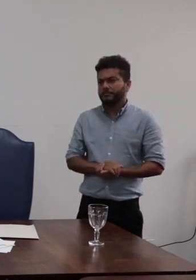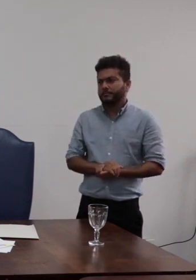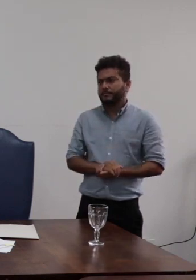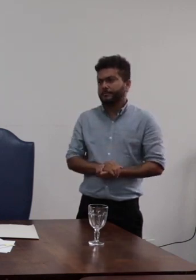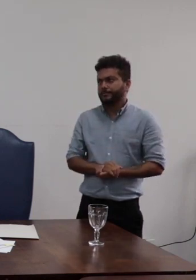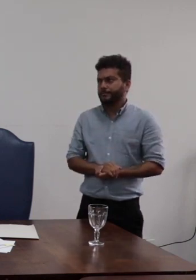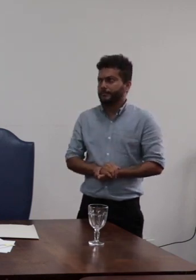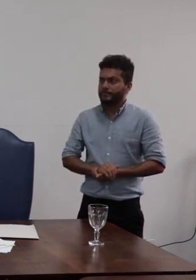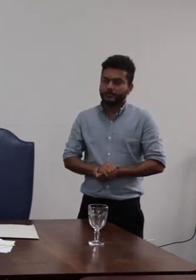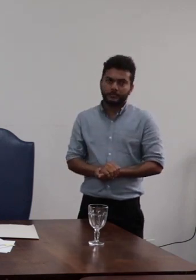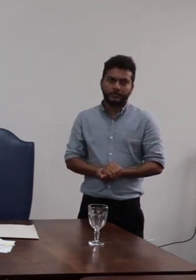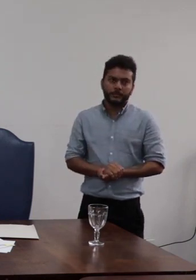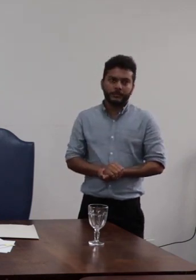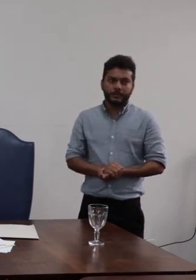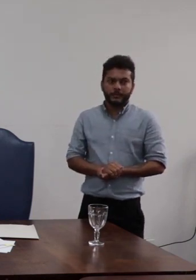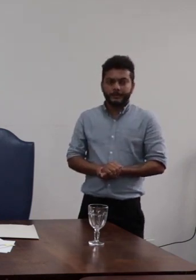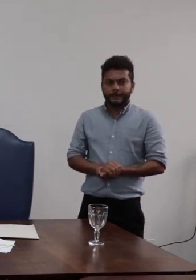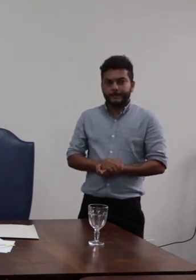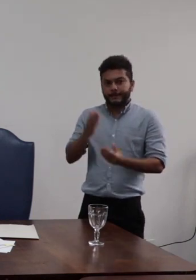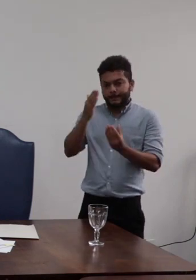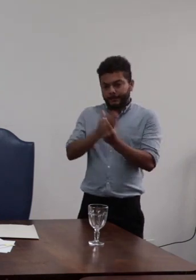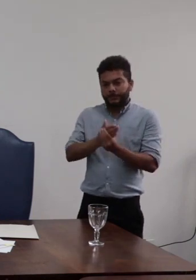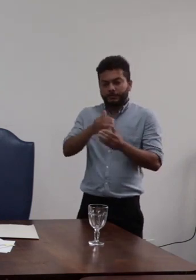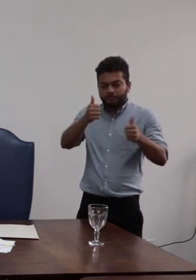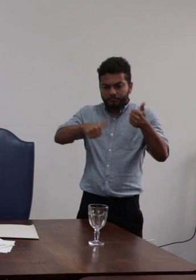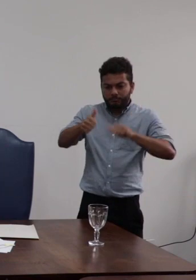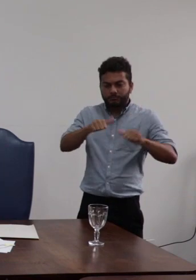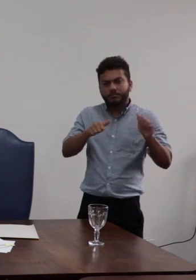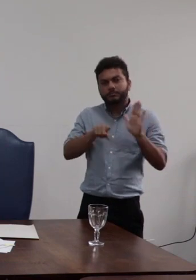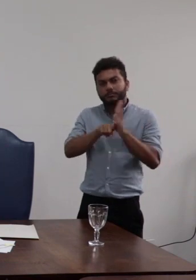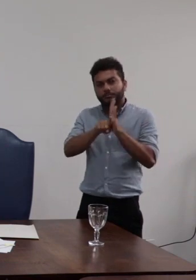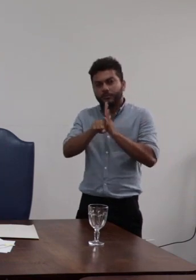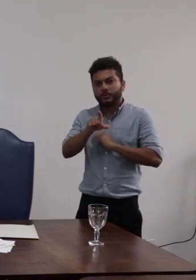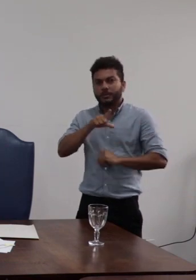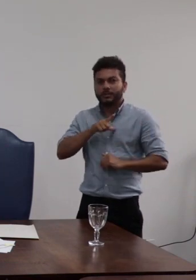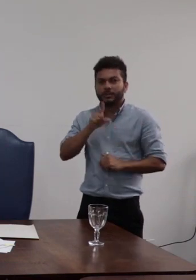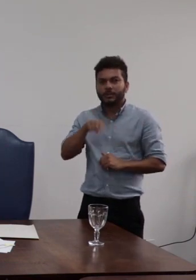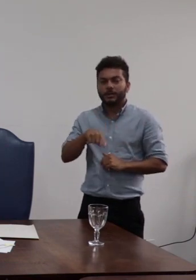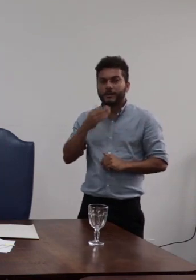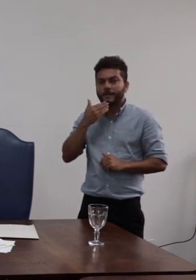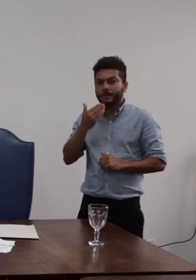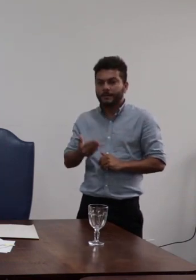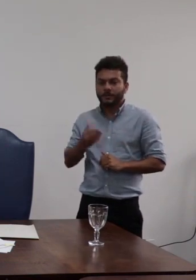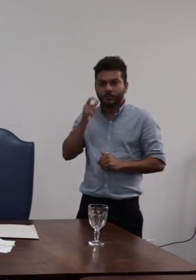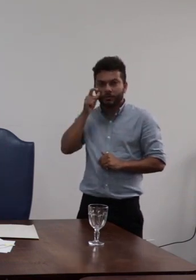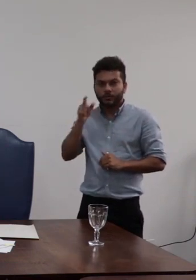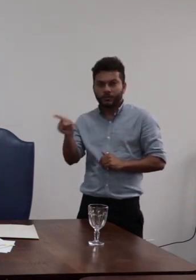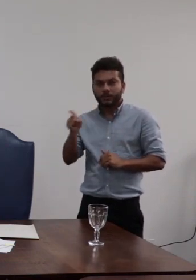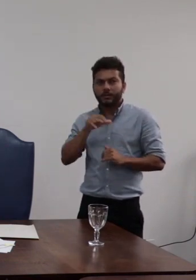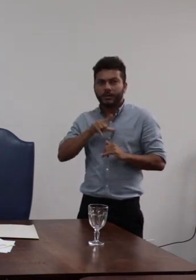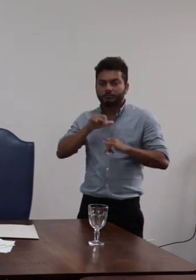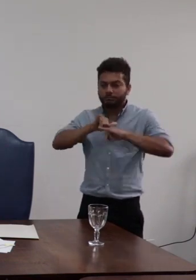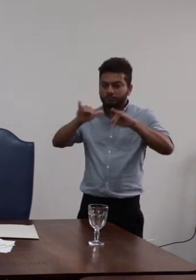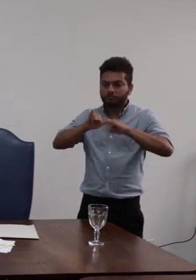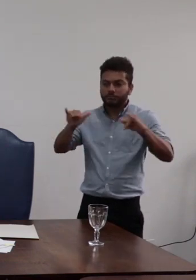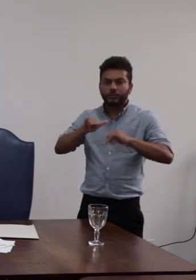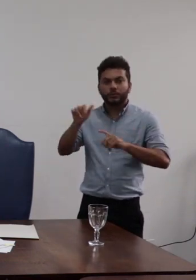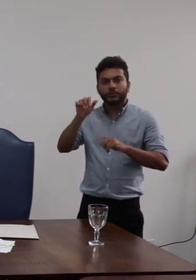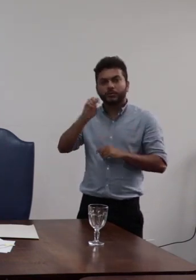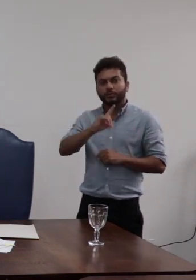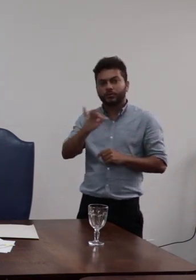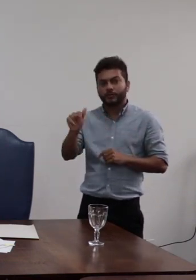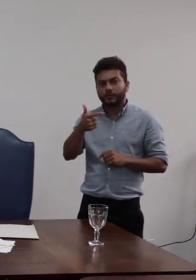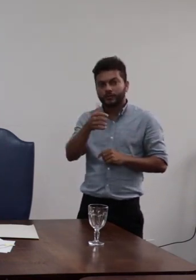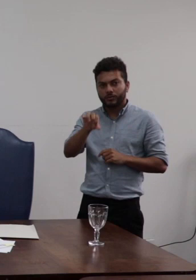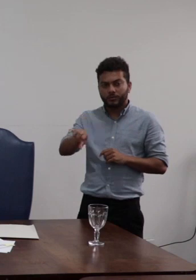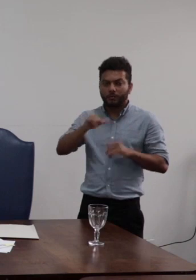após a apreciação do processo em questão incluindo o recurso impetrado pelo denunciado no dia 29 de 11 de 2022